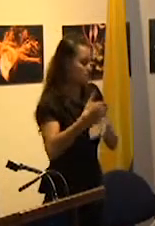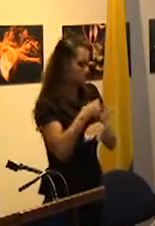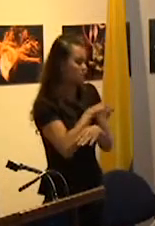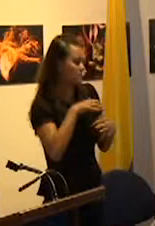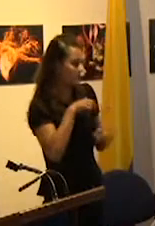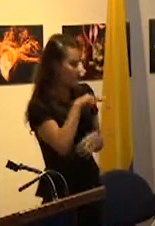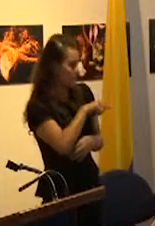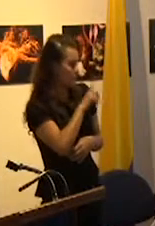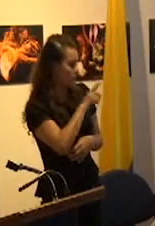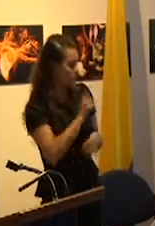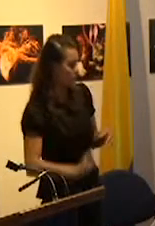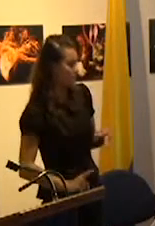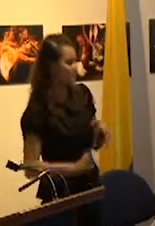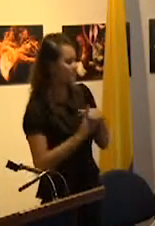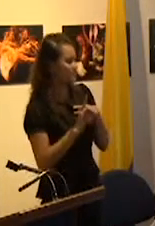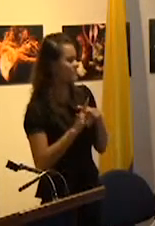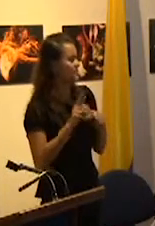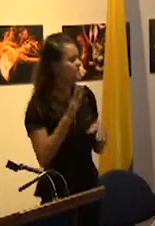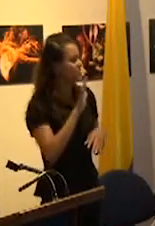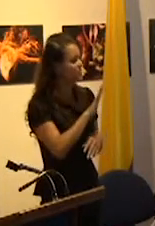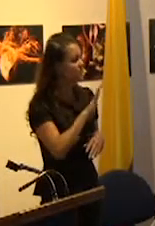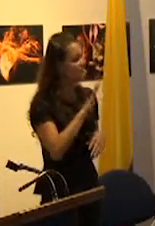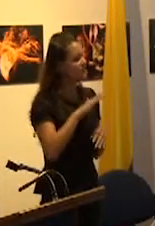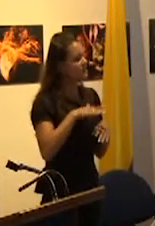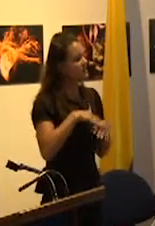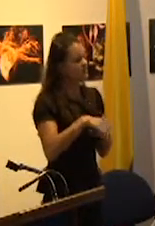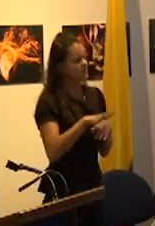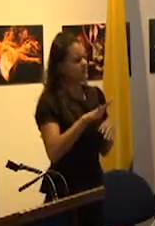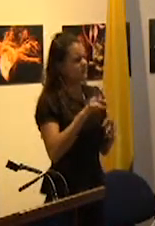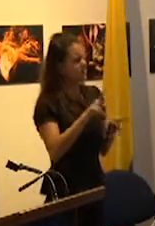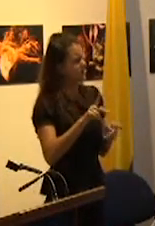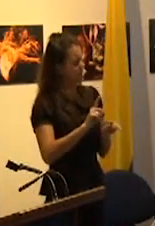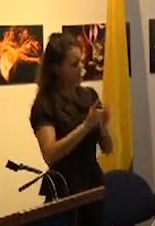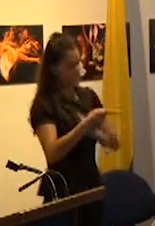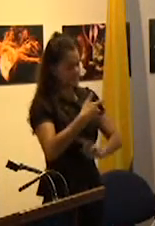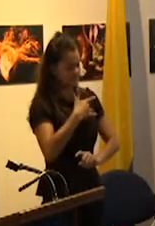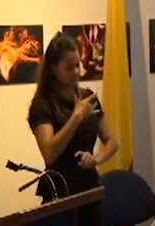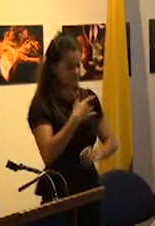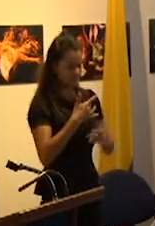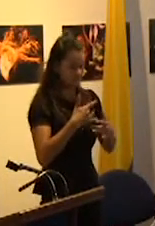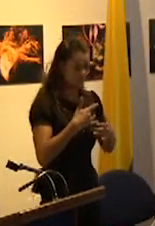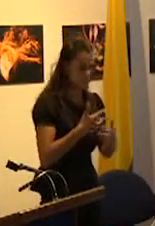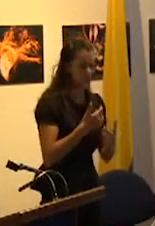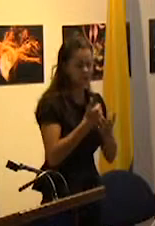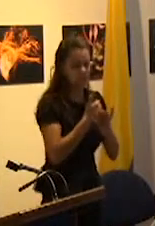carnadura a el sentimiento de solidaridad que